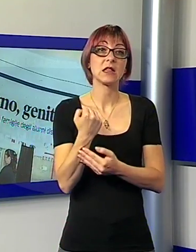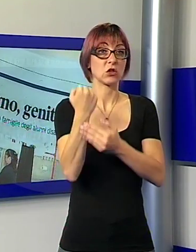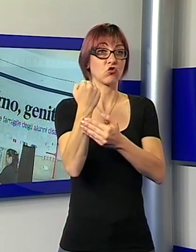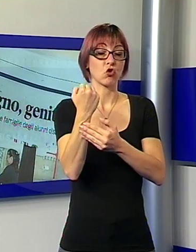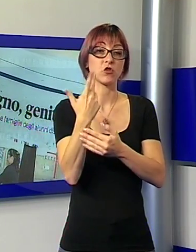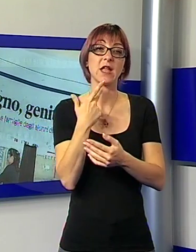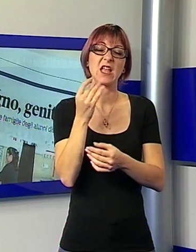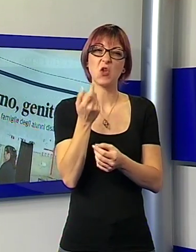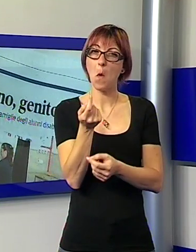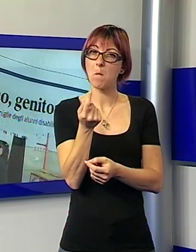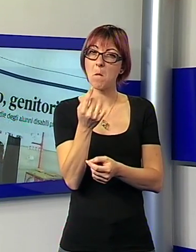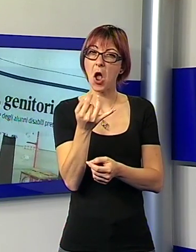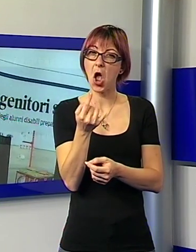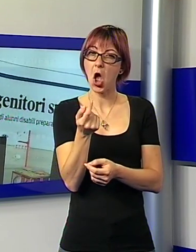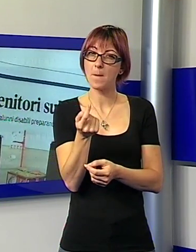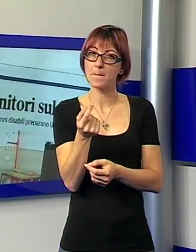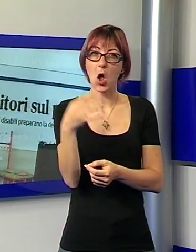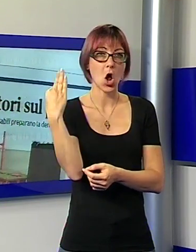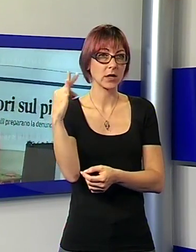specializzate e i presidi le trovano con difficoltà.